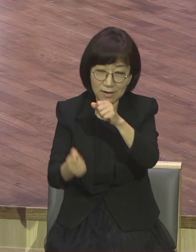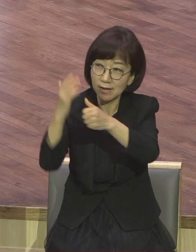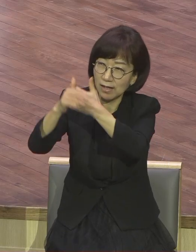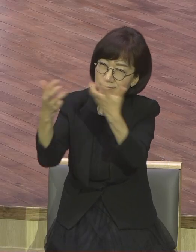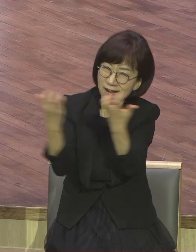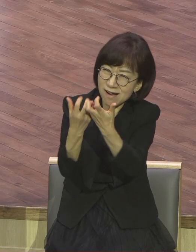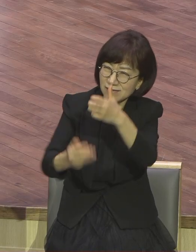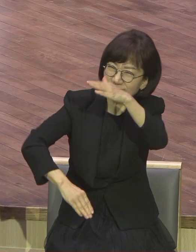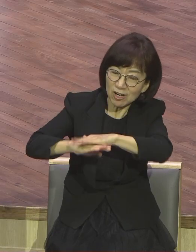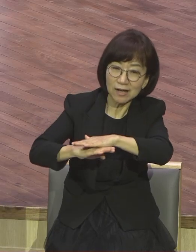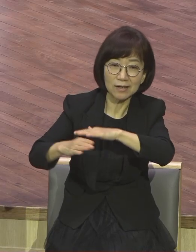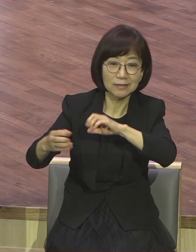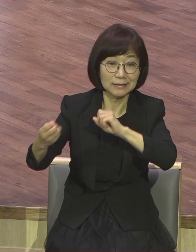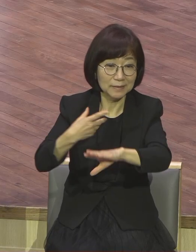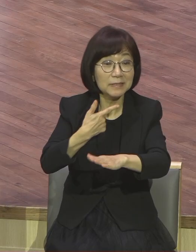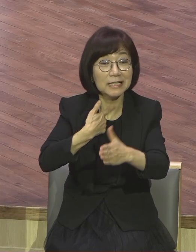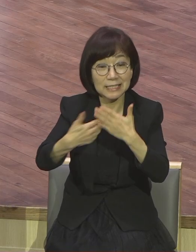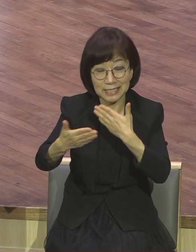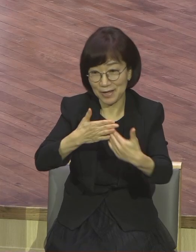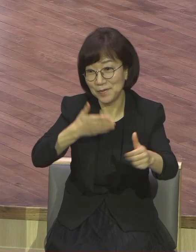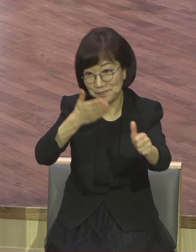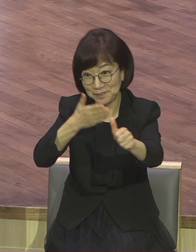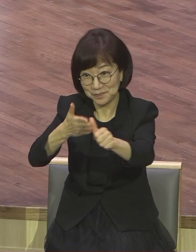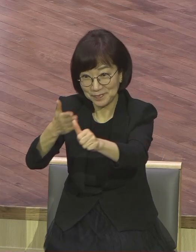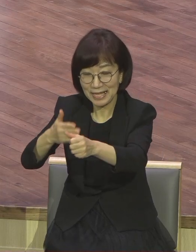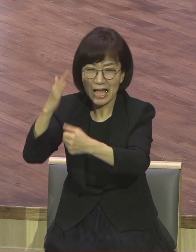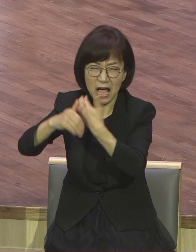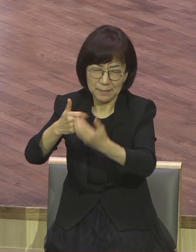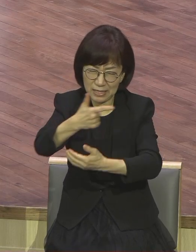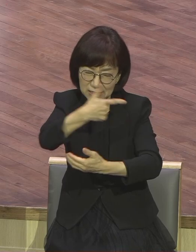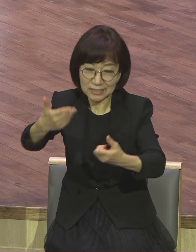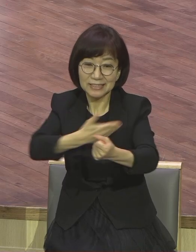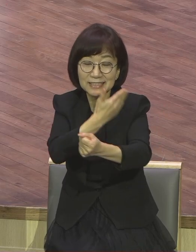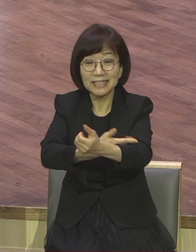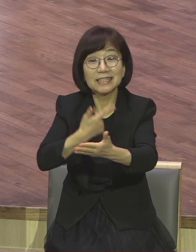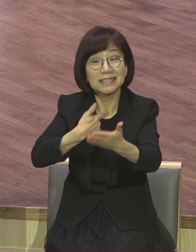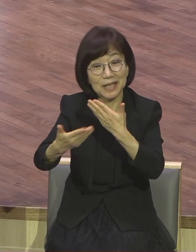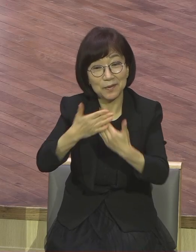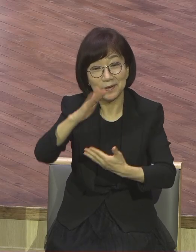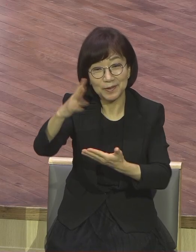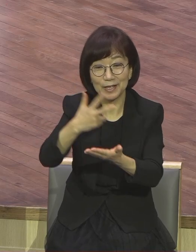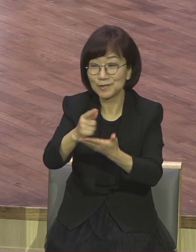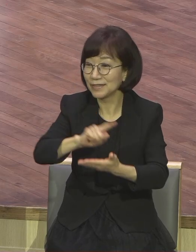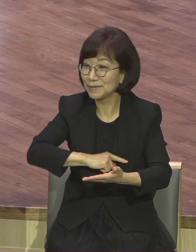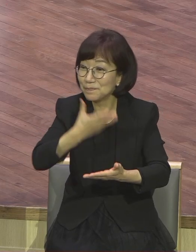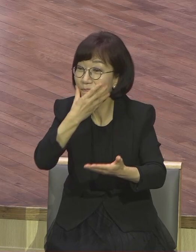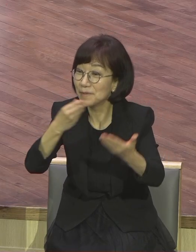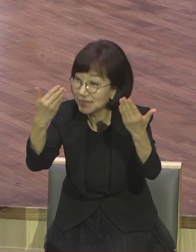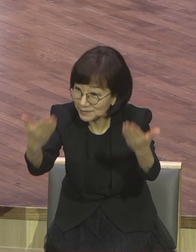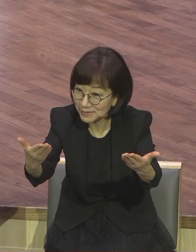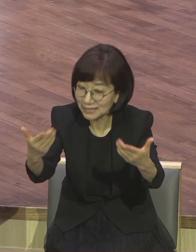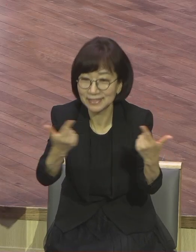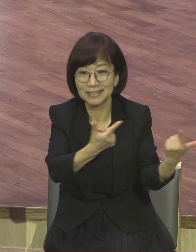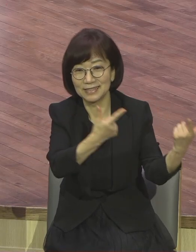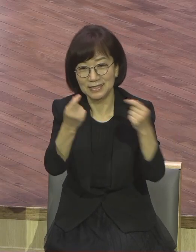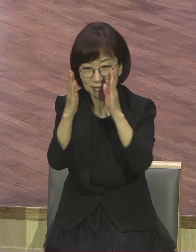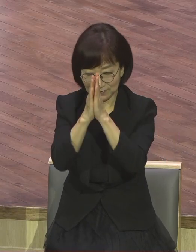이런 하나님의 스케일을 체험하는 영계 전성으로 되기를 제물어 축복합니다. 기도합시다. 아버지